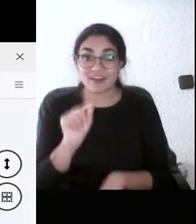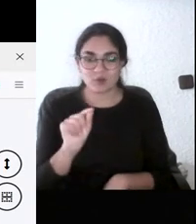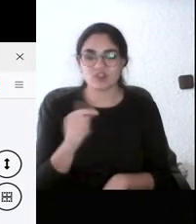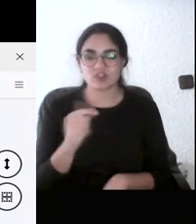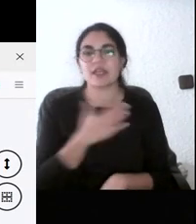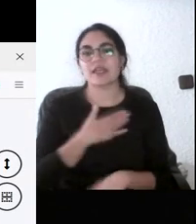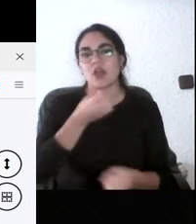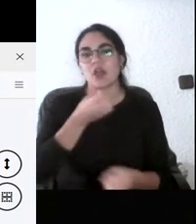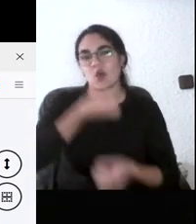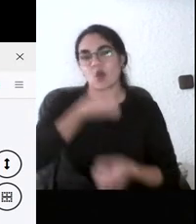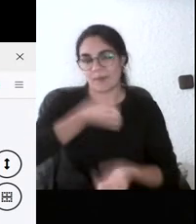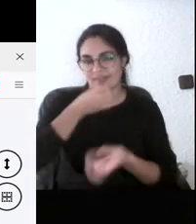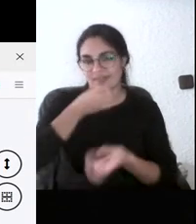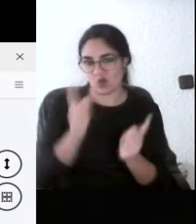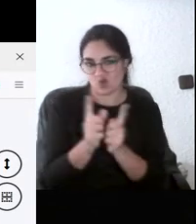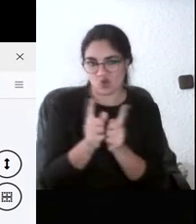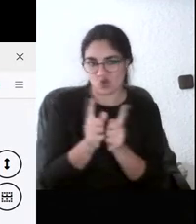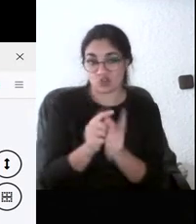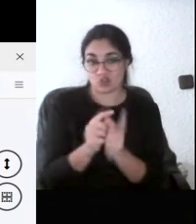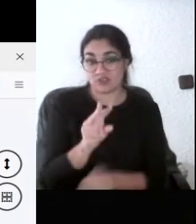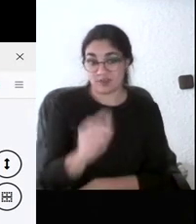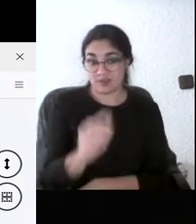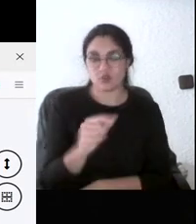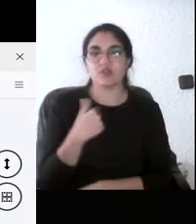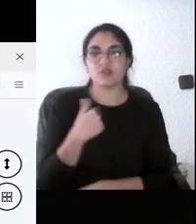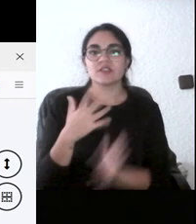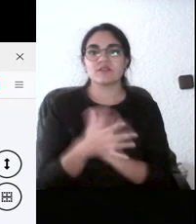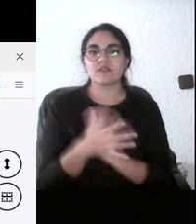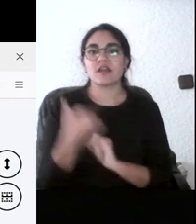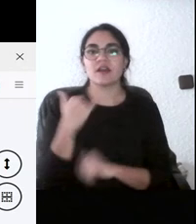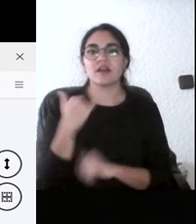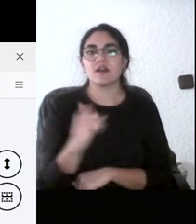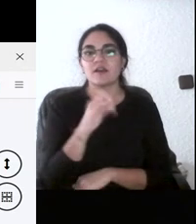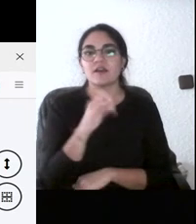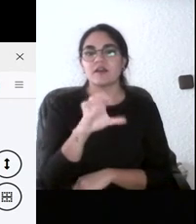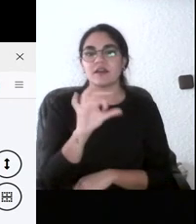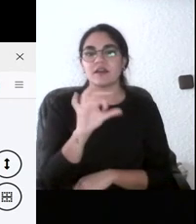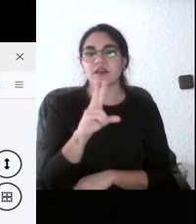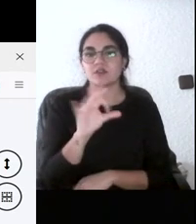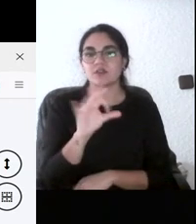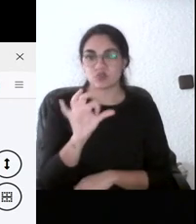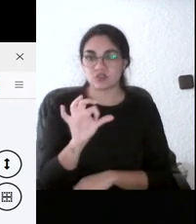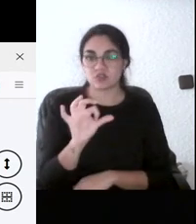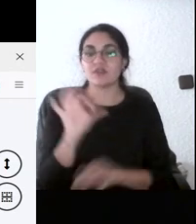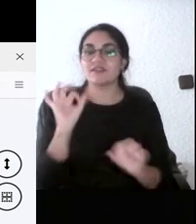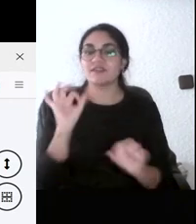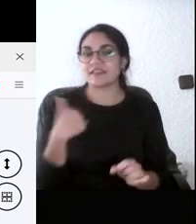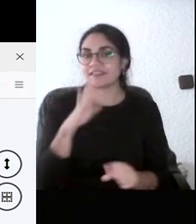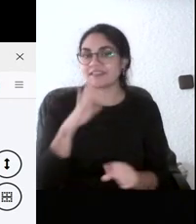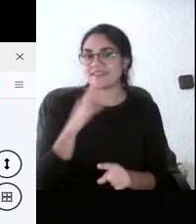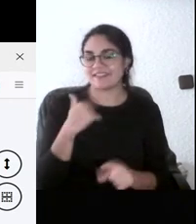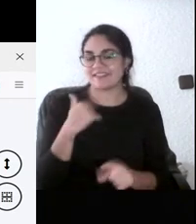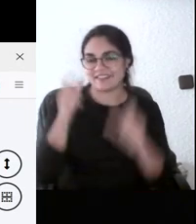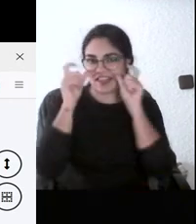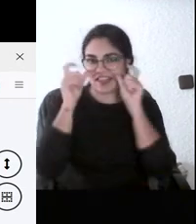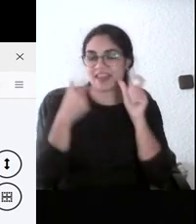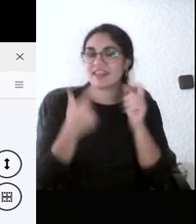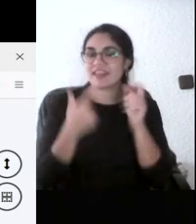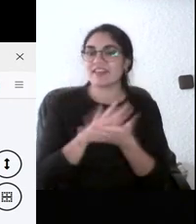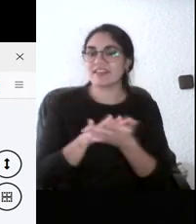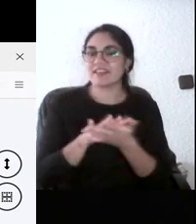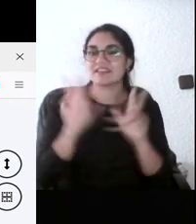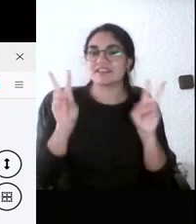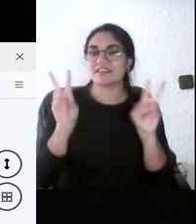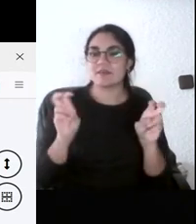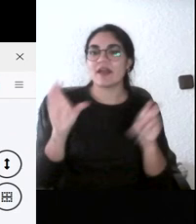comentar sobre todo quería saber la opinión de Jesús que es muy probable que en situaciones de ciencias de la salud